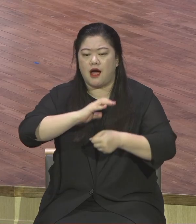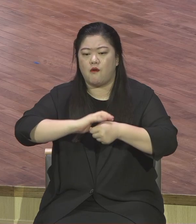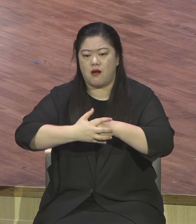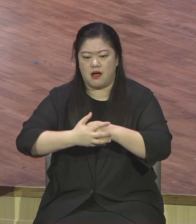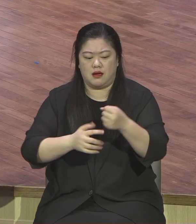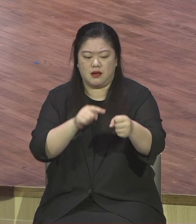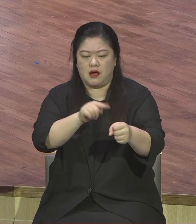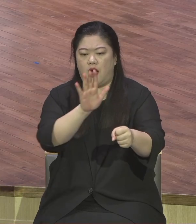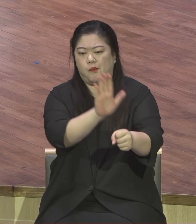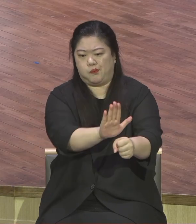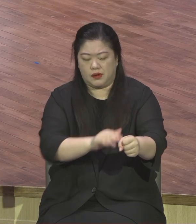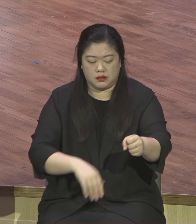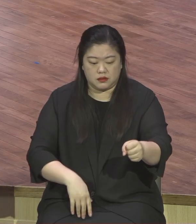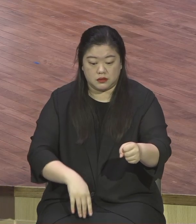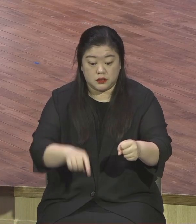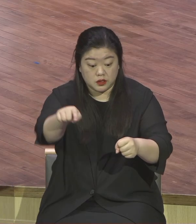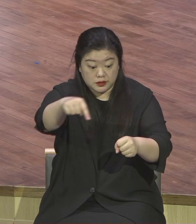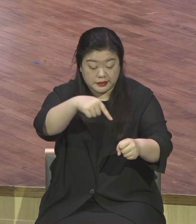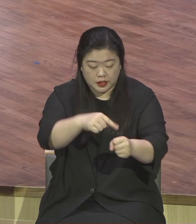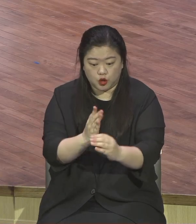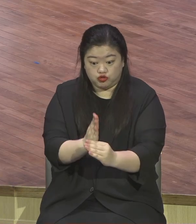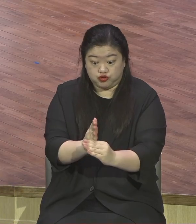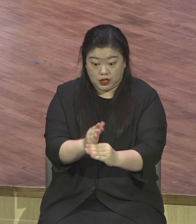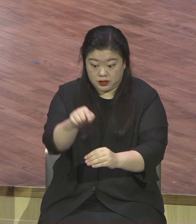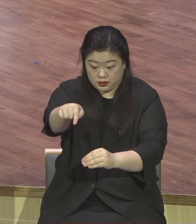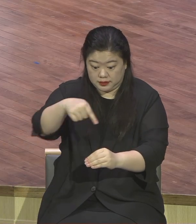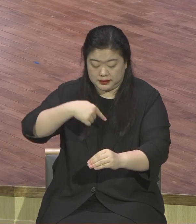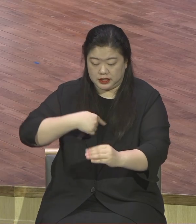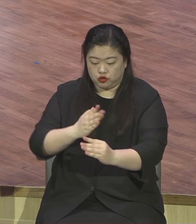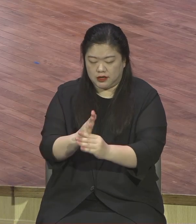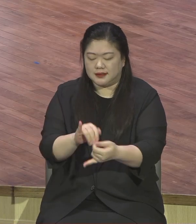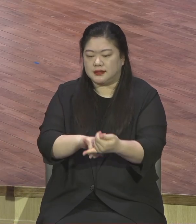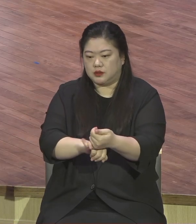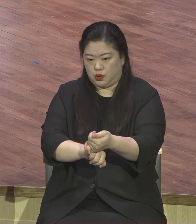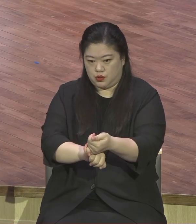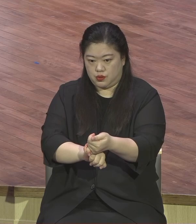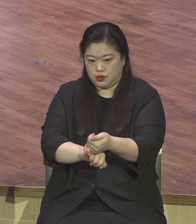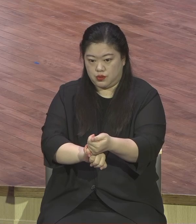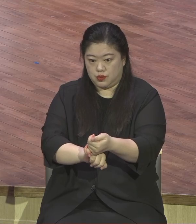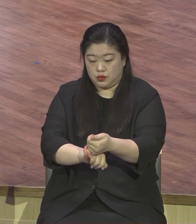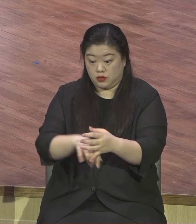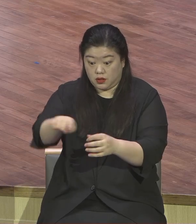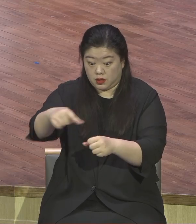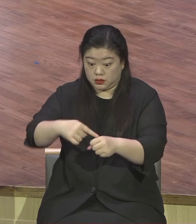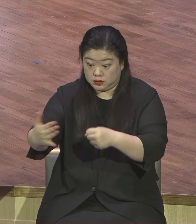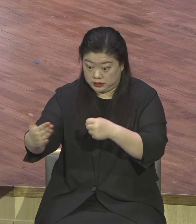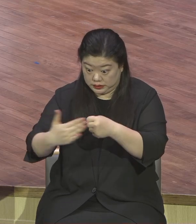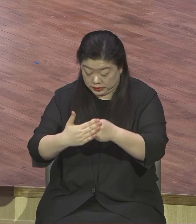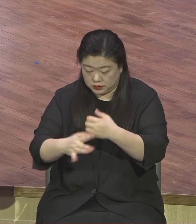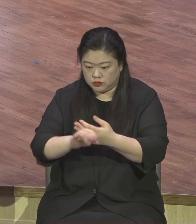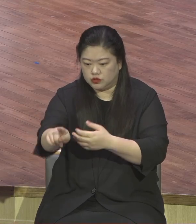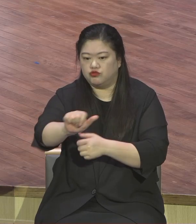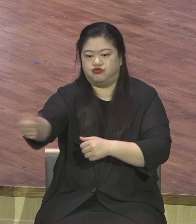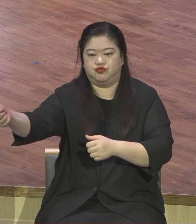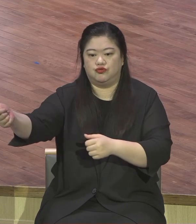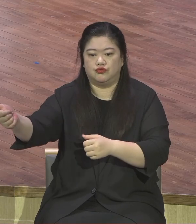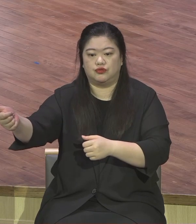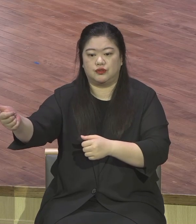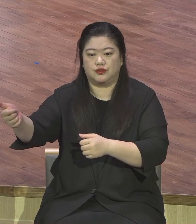너와 나의 약속이야 이 약속을 사단이 알고 아당과 하와를 속여서 이걸 먹게 만들어서